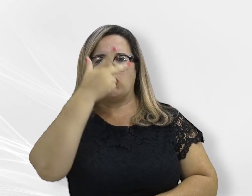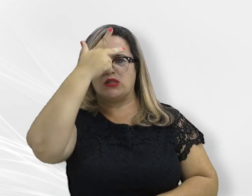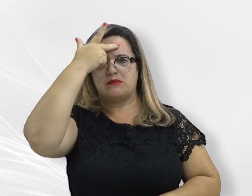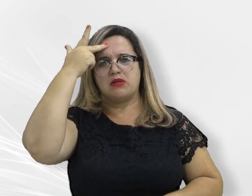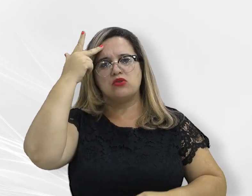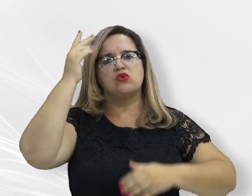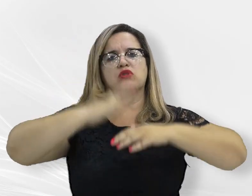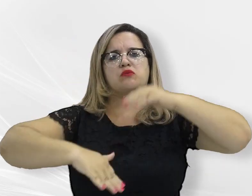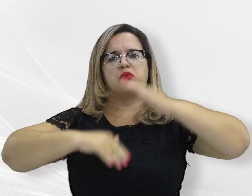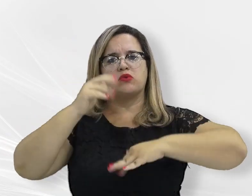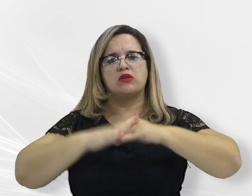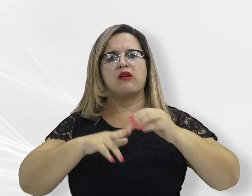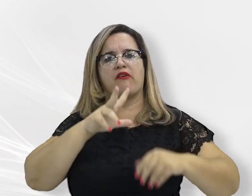vão trabalhar nos dois ambientes.